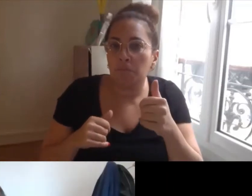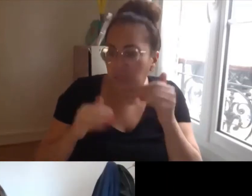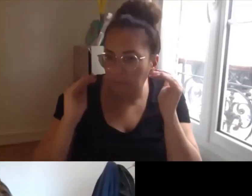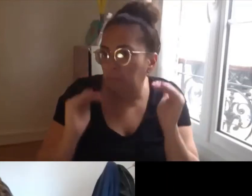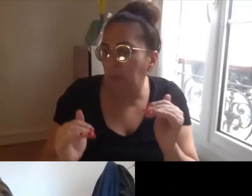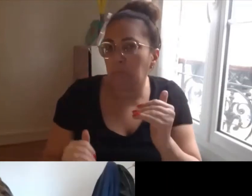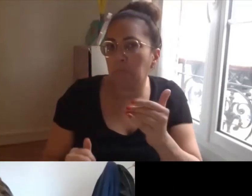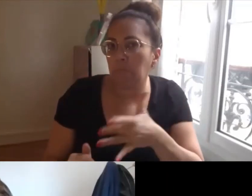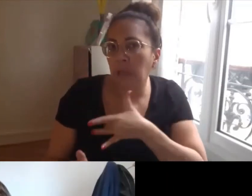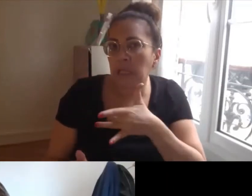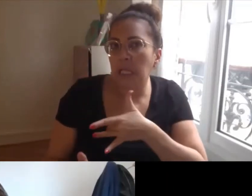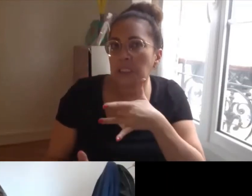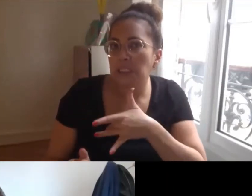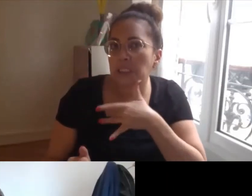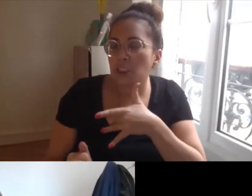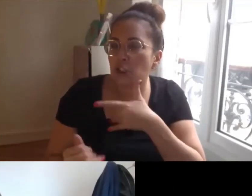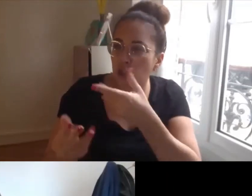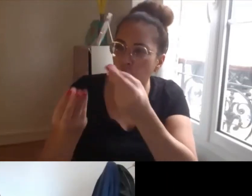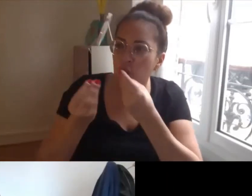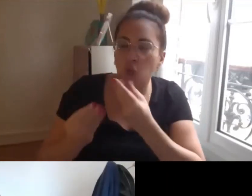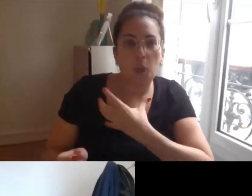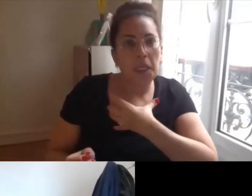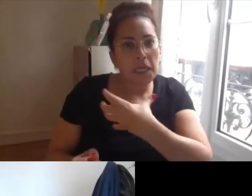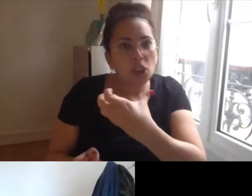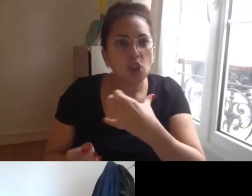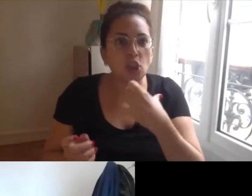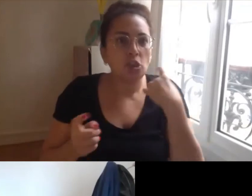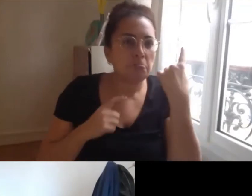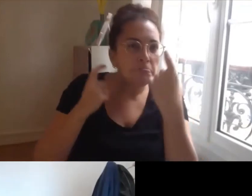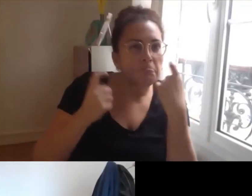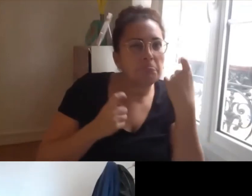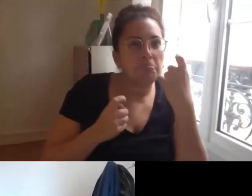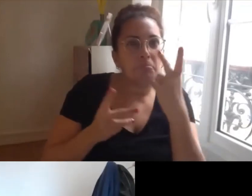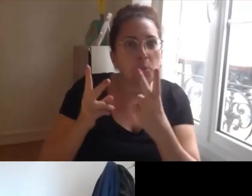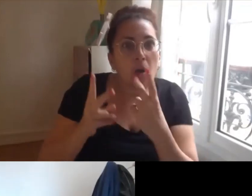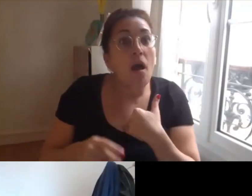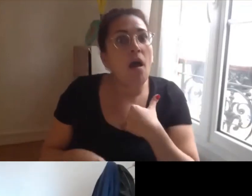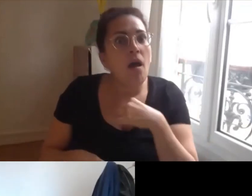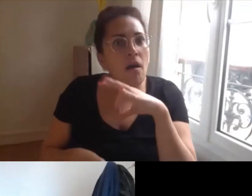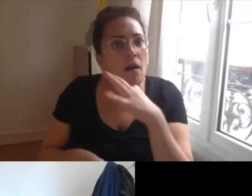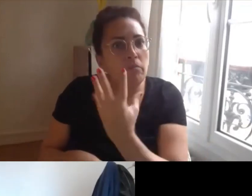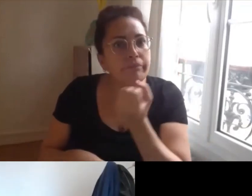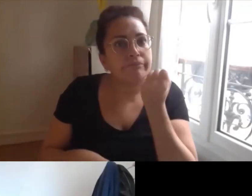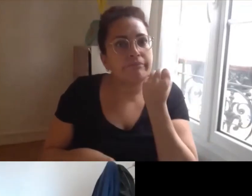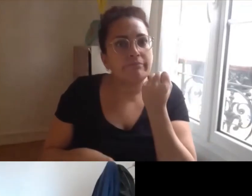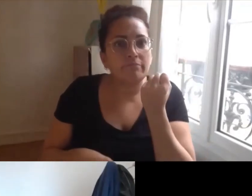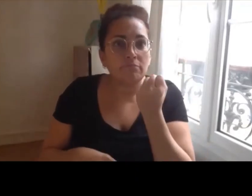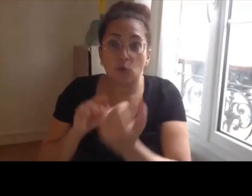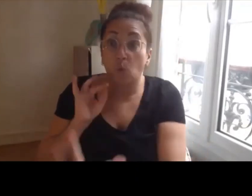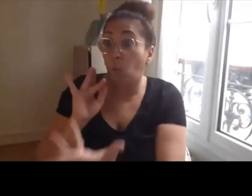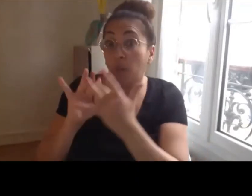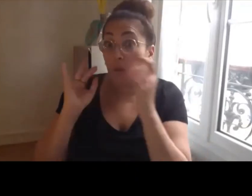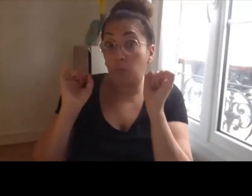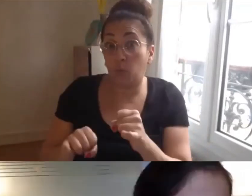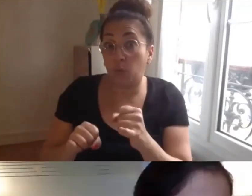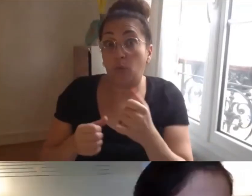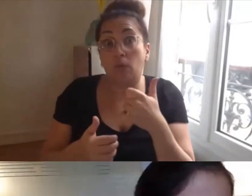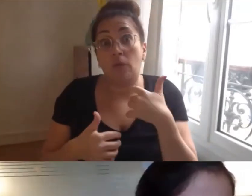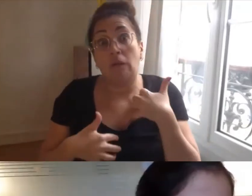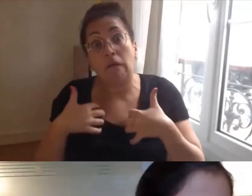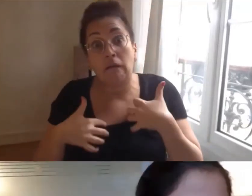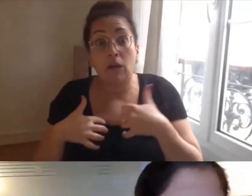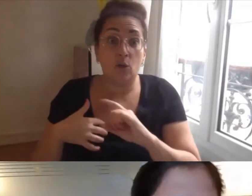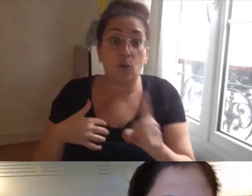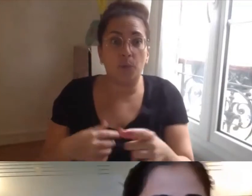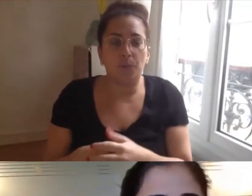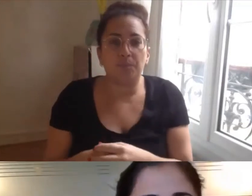d'enrichir le questionnement donc oui tout à fait n'hésitez pas à prendre contact vous évoquiez